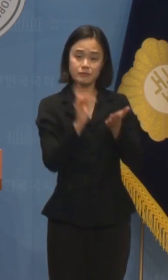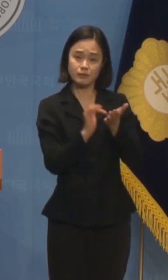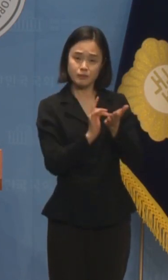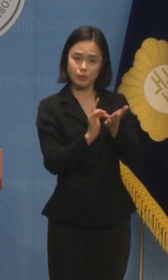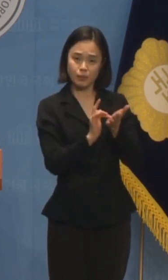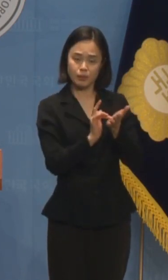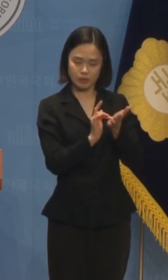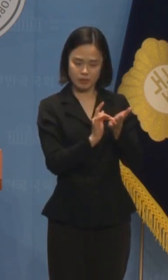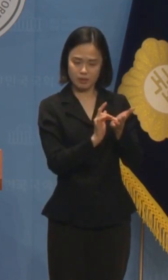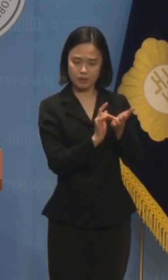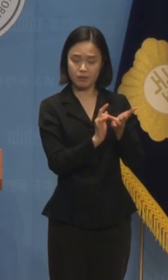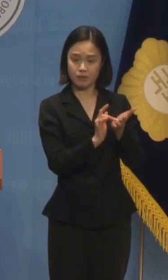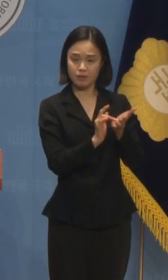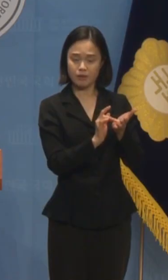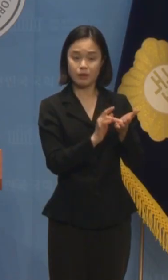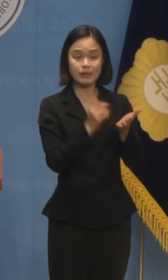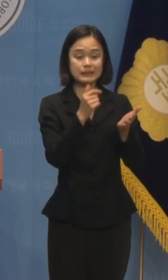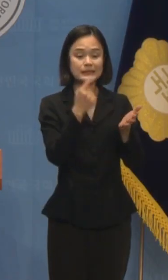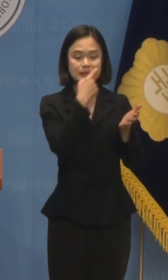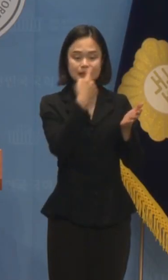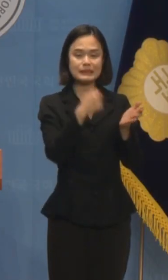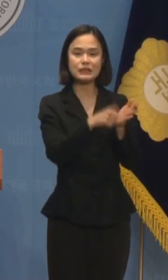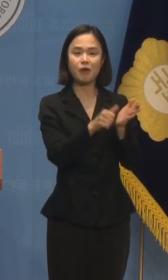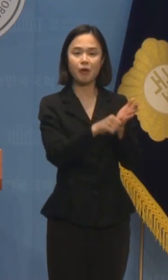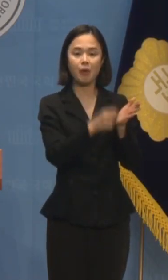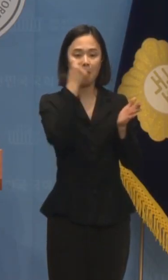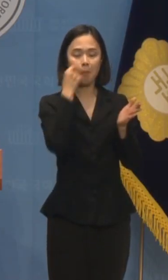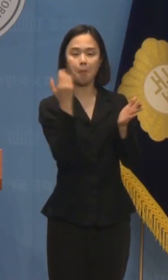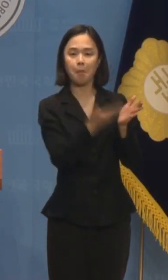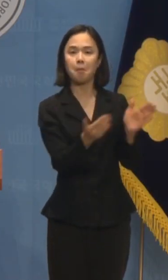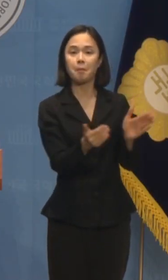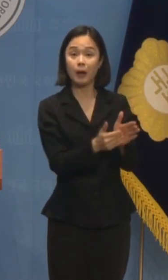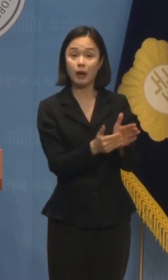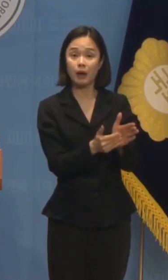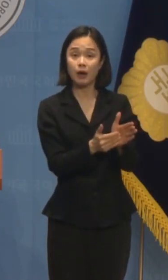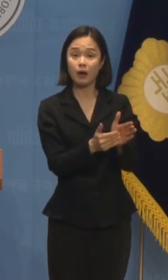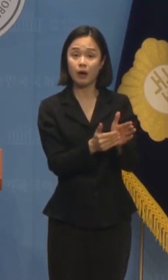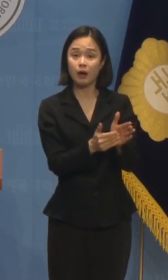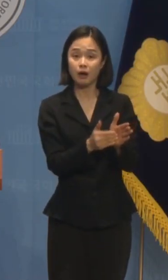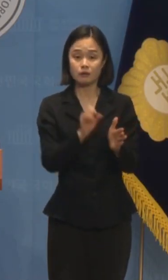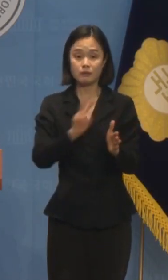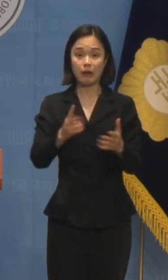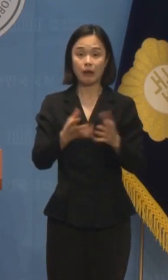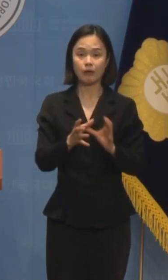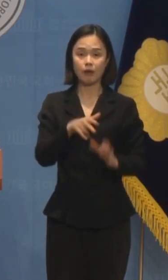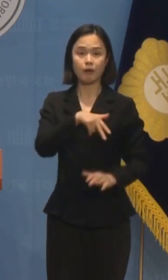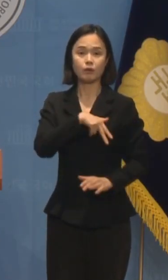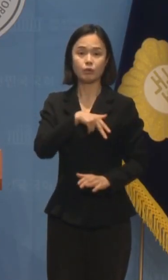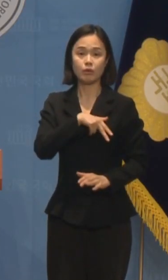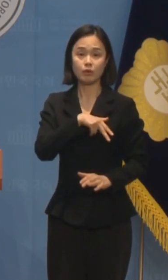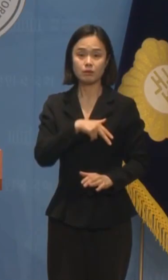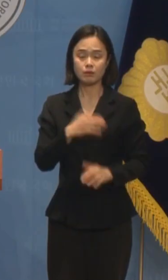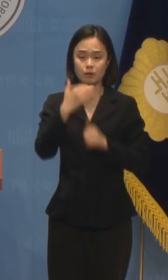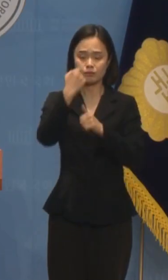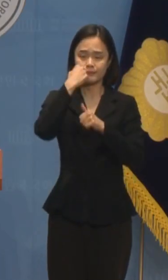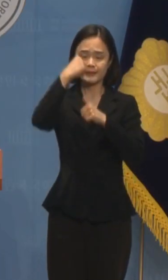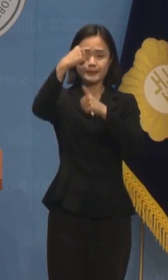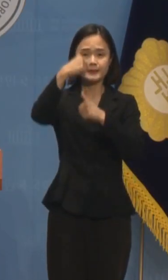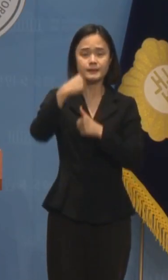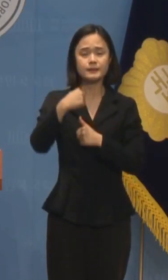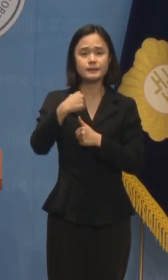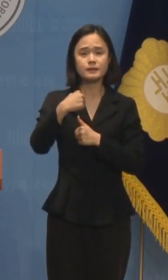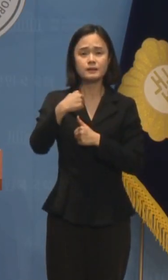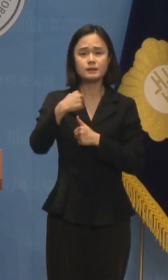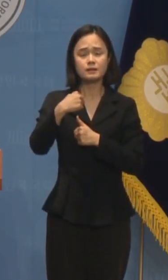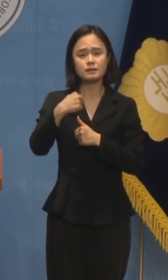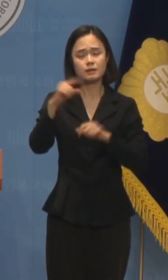유독 야당 의원들을 상대로는 막무가내식 출석 요구를 하면서 저질스러운 언론 플레이를 이어가고 있는 상황을 더 이상